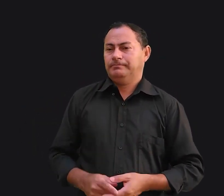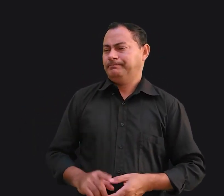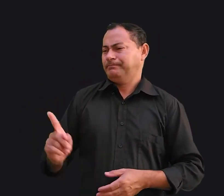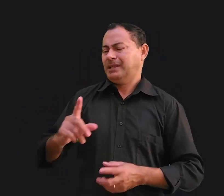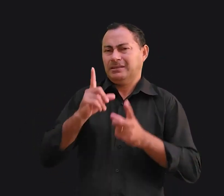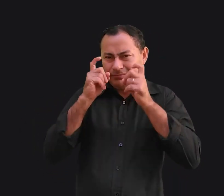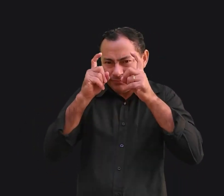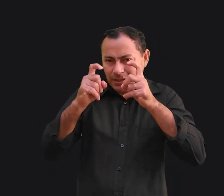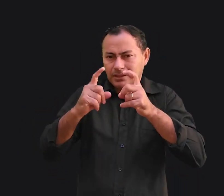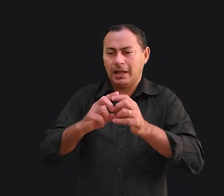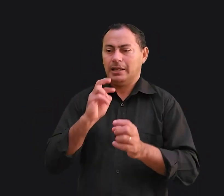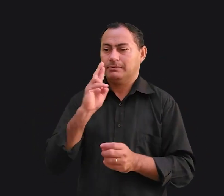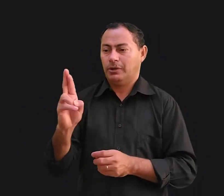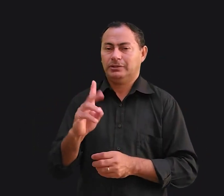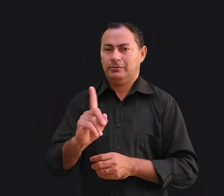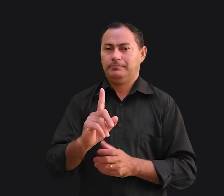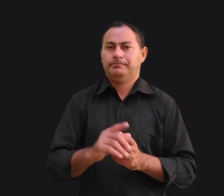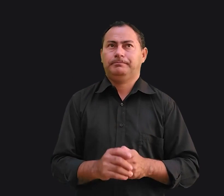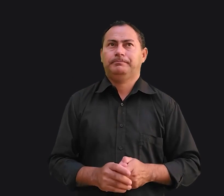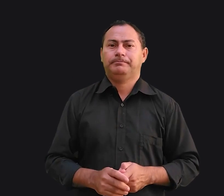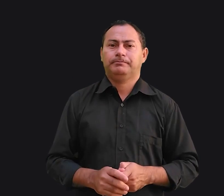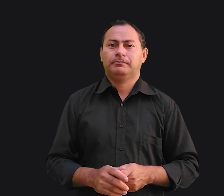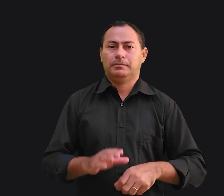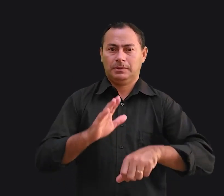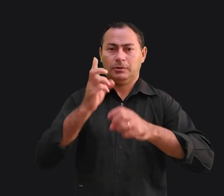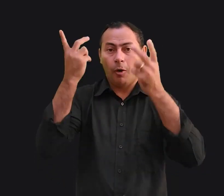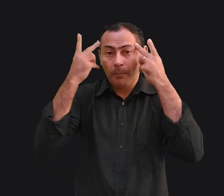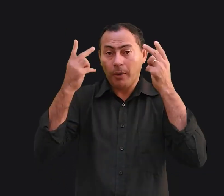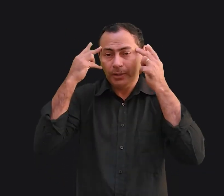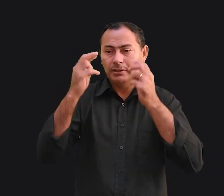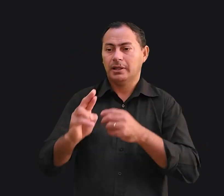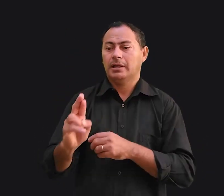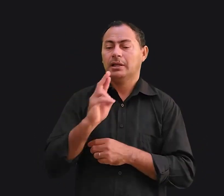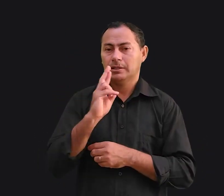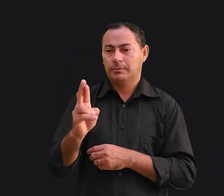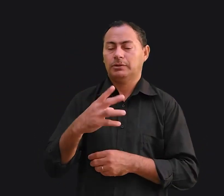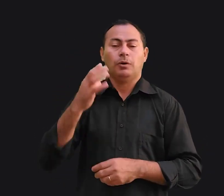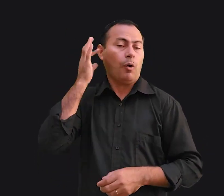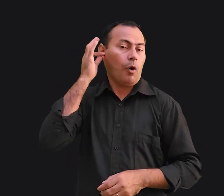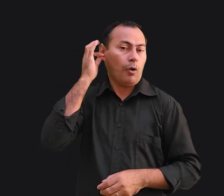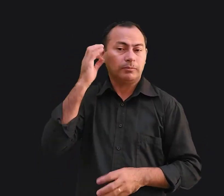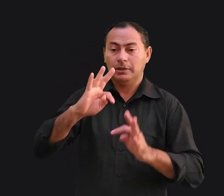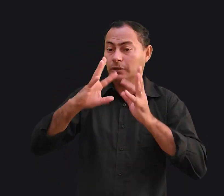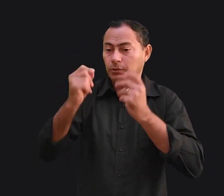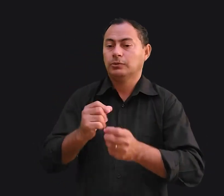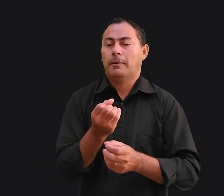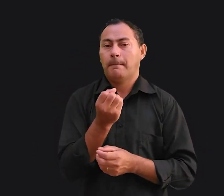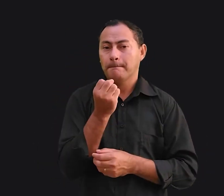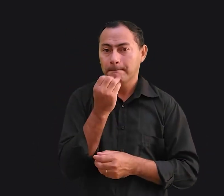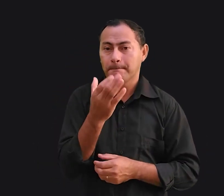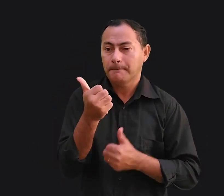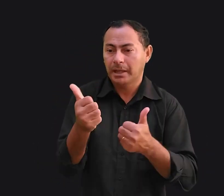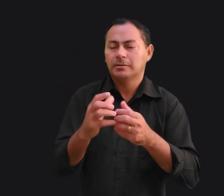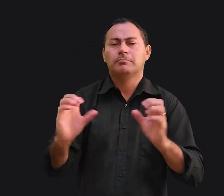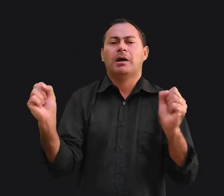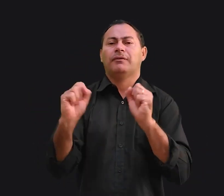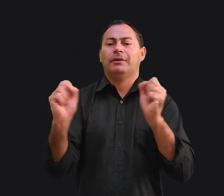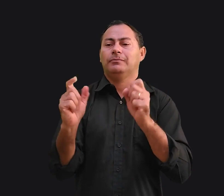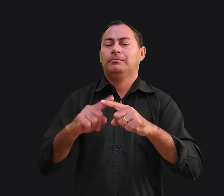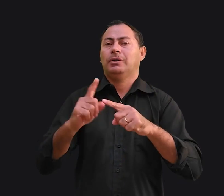não estavam interessadas na resposta. Normalmente, respondo que estou ótimo, que tudo vai muito bem. Maravilhoso, porque